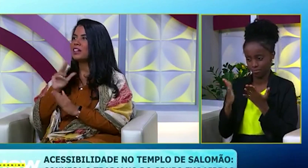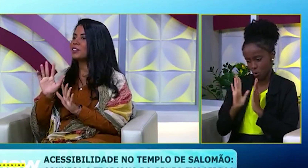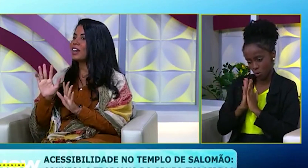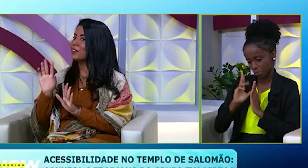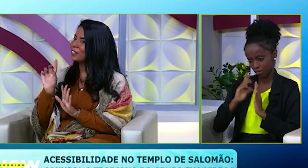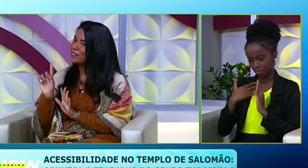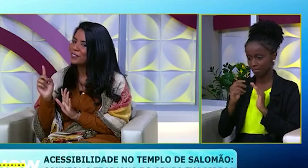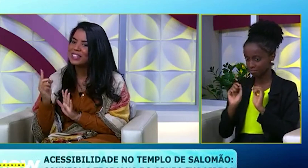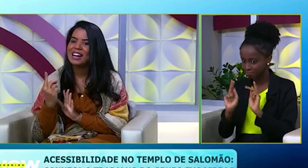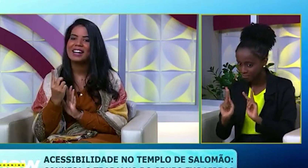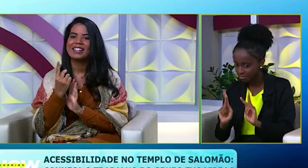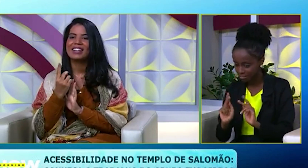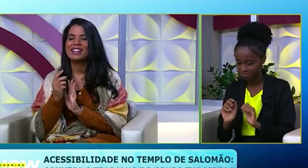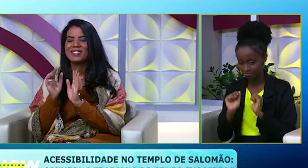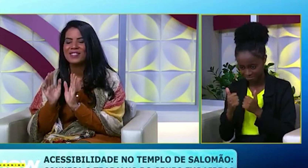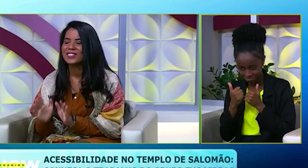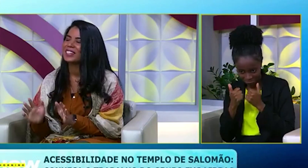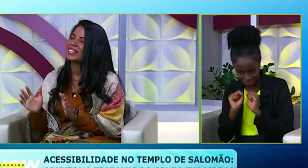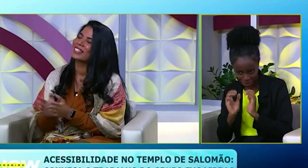particular. Aí, eu, ok, vou virar.